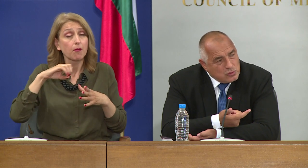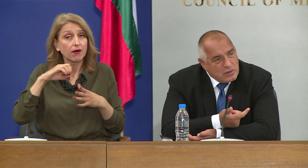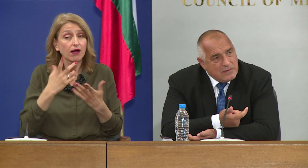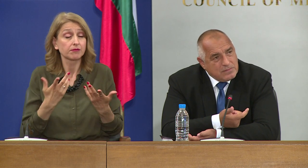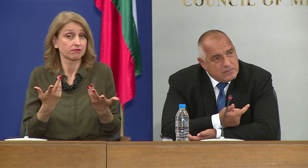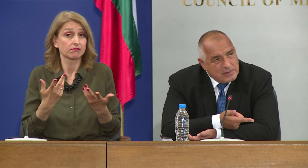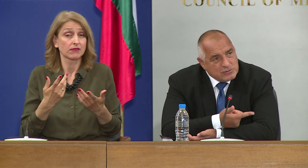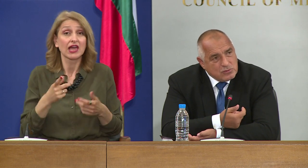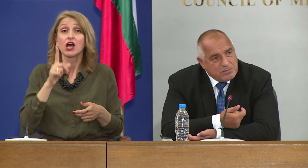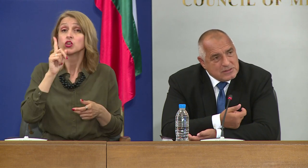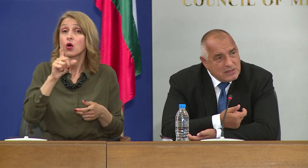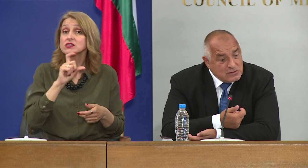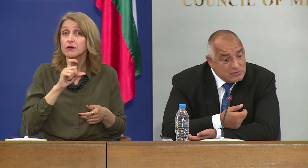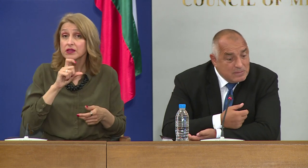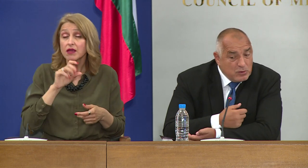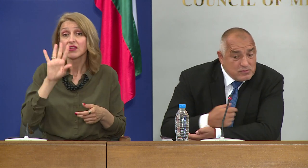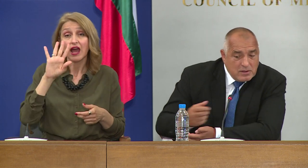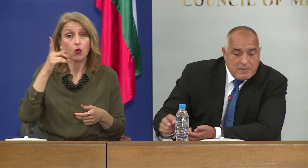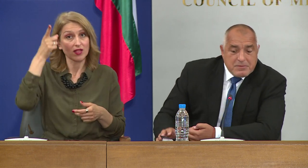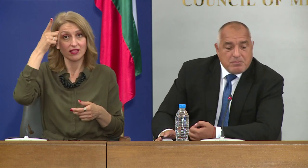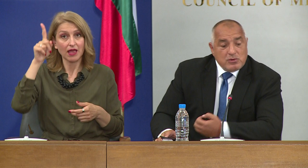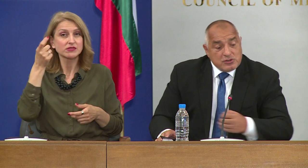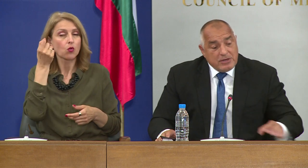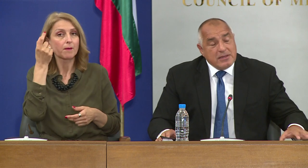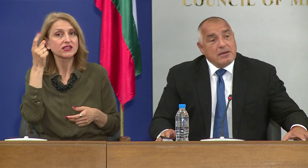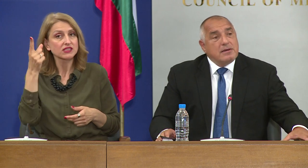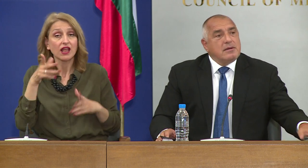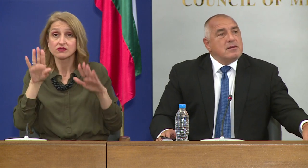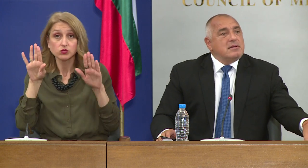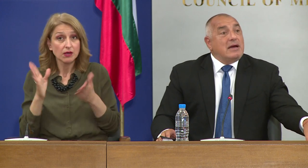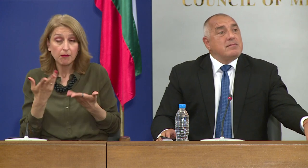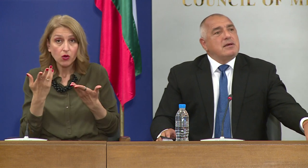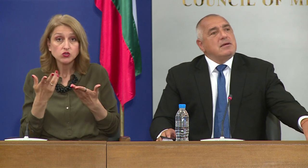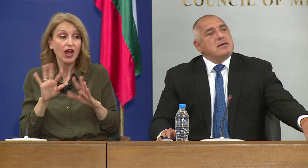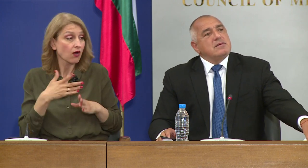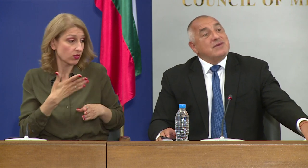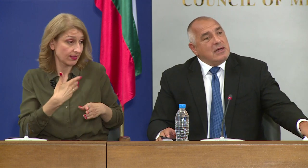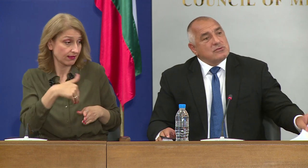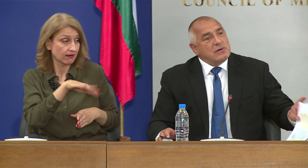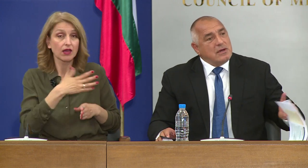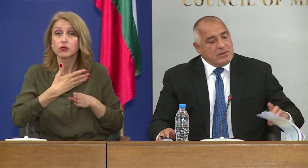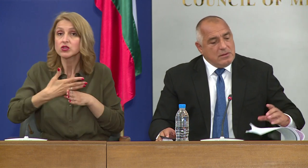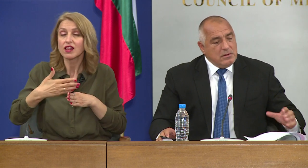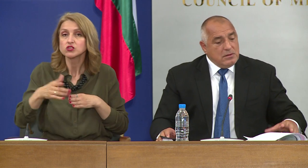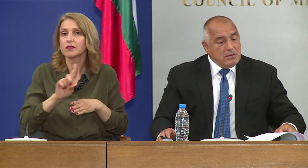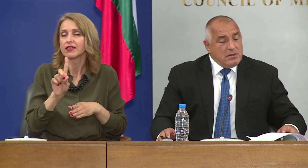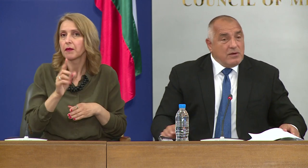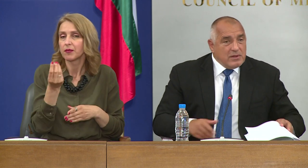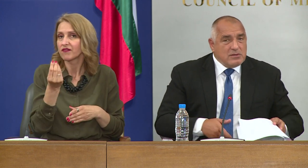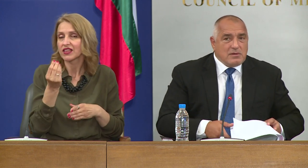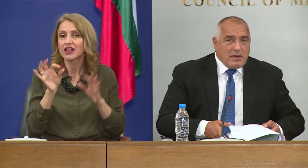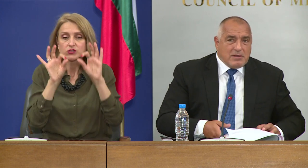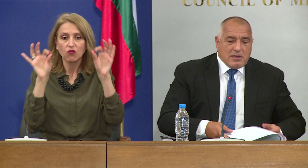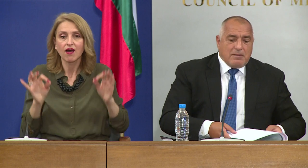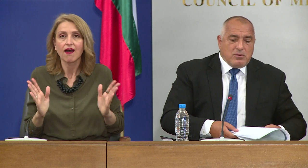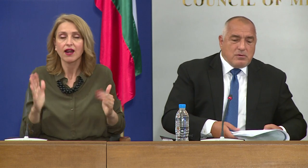ние, ако до тогава немското председателство започва, продължиме да нямаме финансова рамка, а